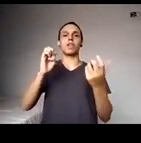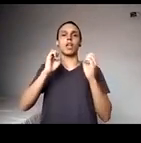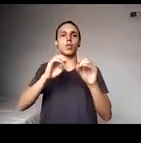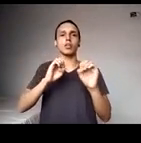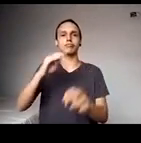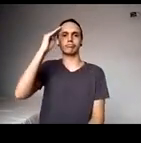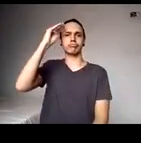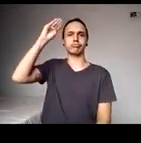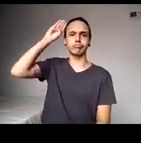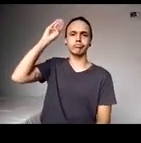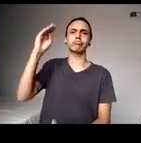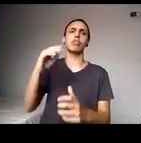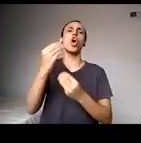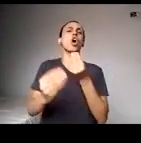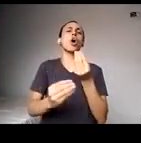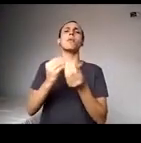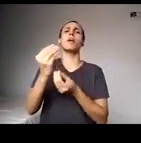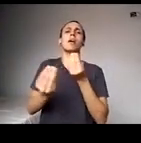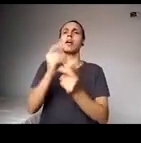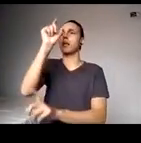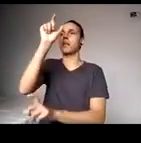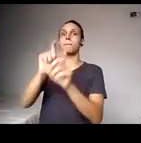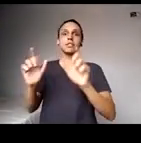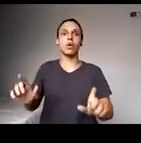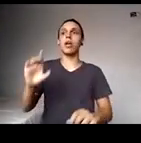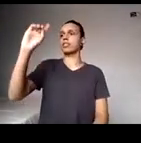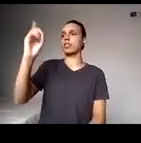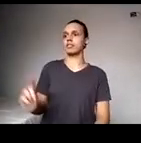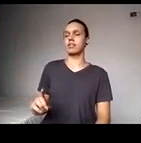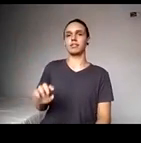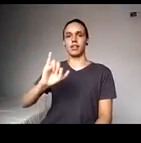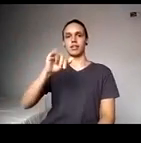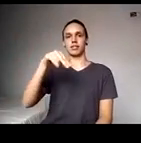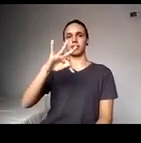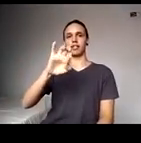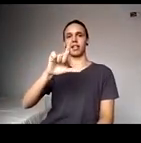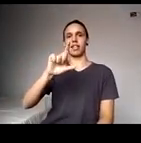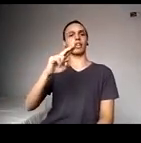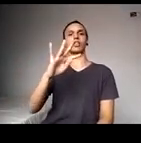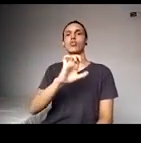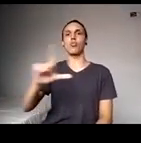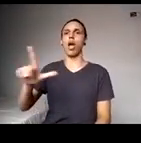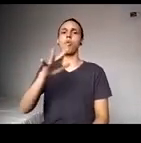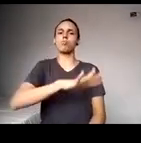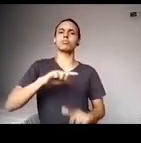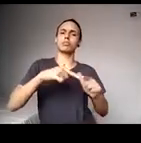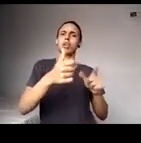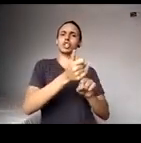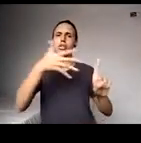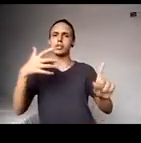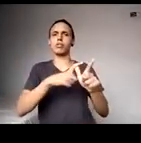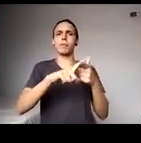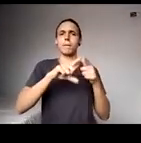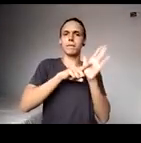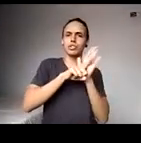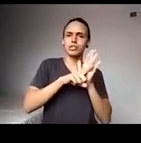intelectual no ensino, na pesquisa e na extensão, essa que é a verdade, e nem mesmo na literatura nacional, e nem mesmo na internacional,